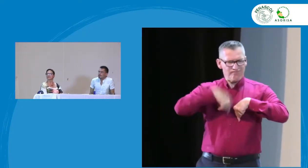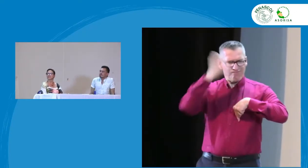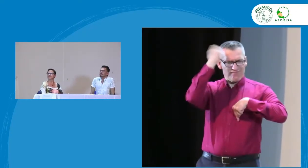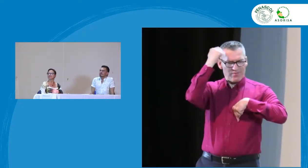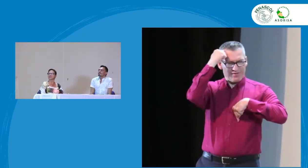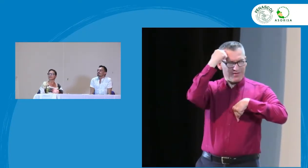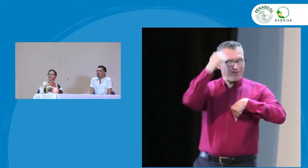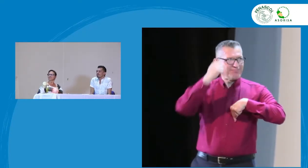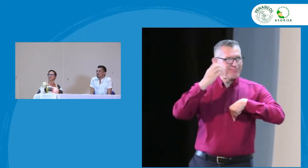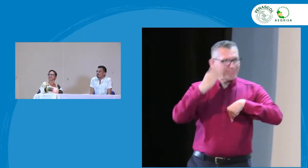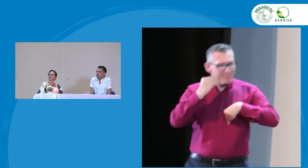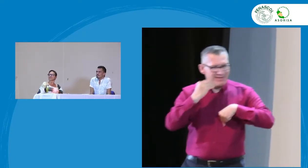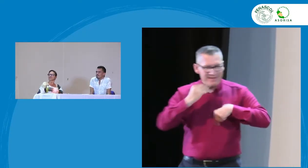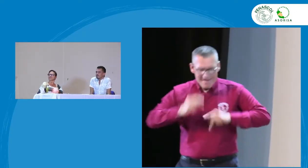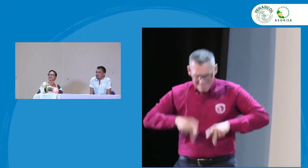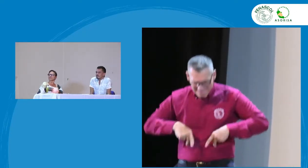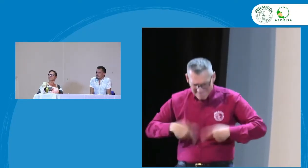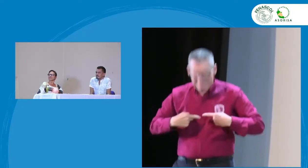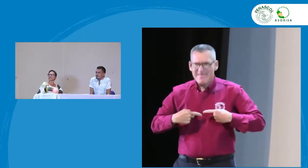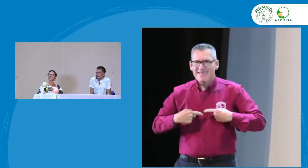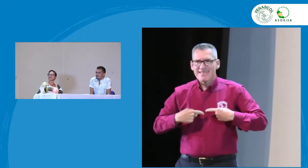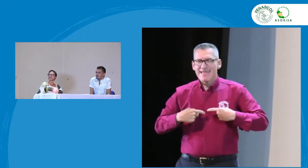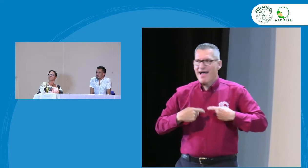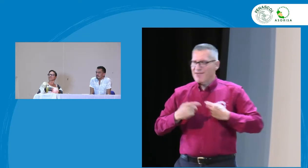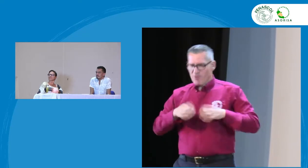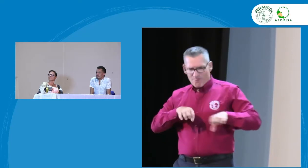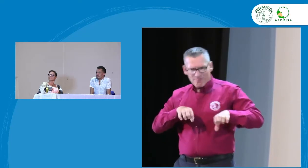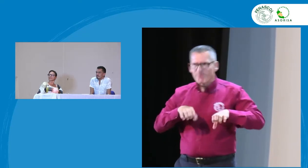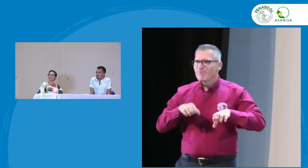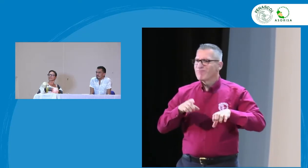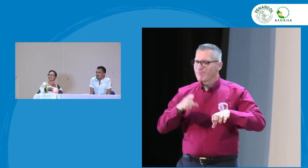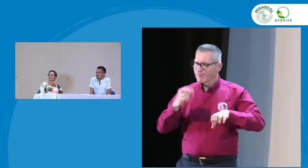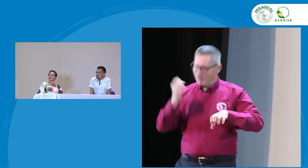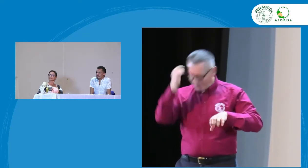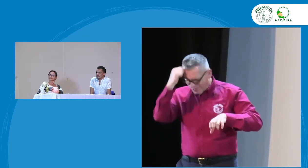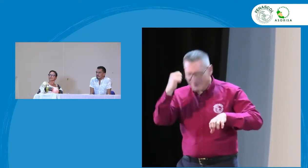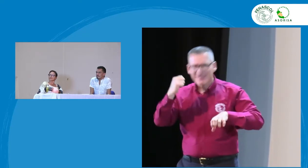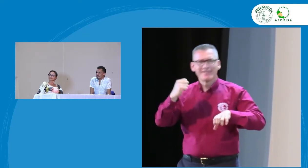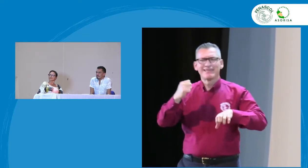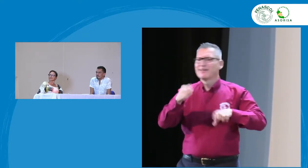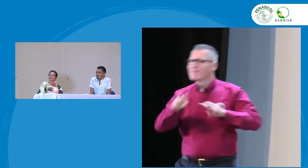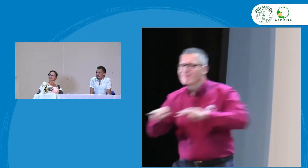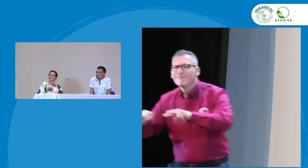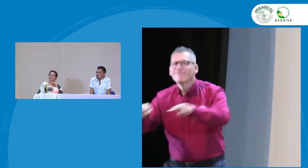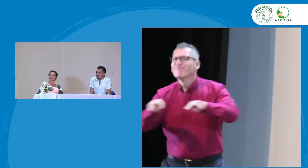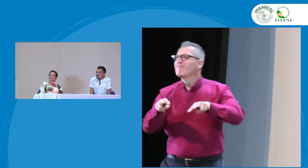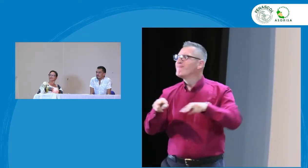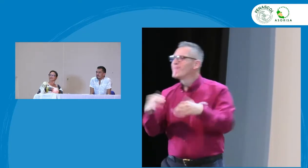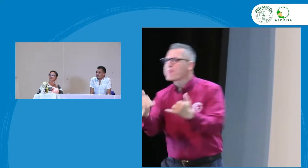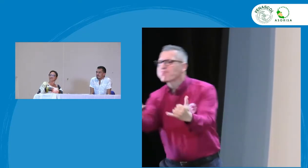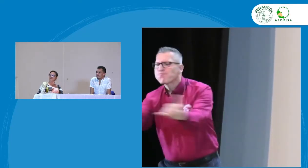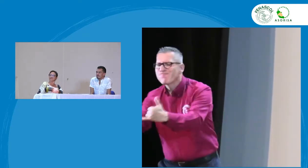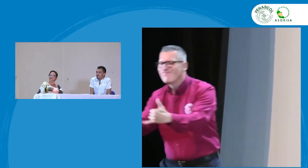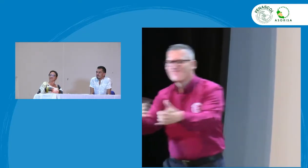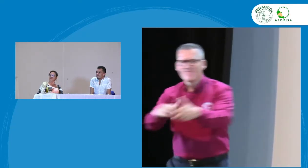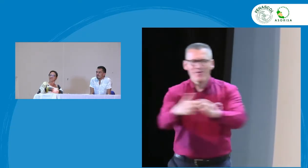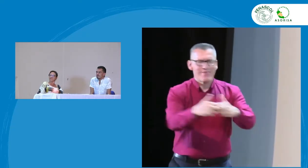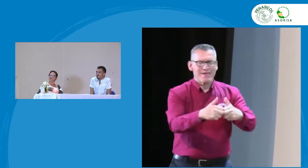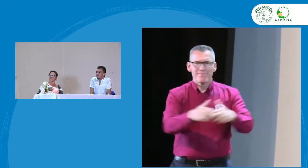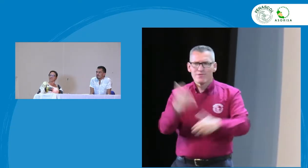Diego tú desde tu actuar profesional como docente y viendo